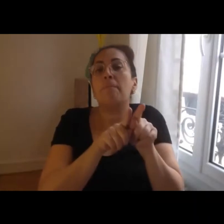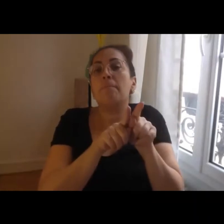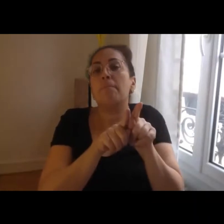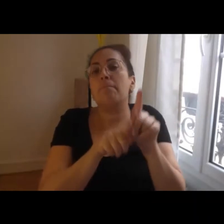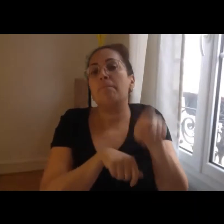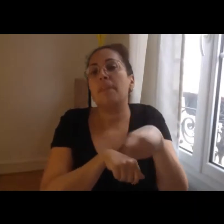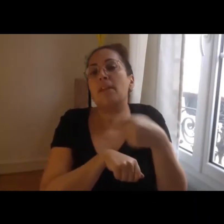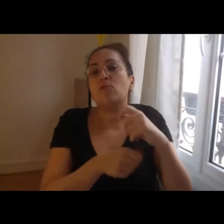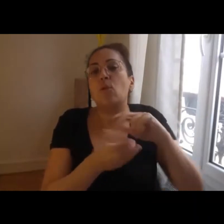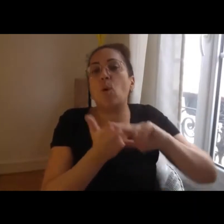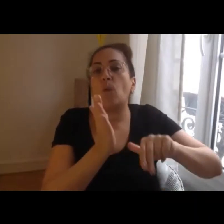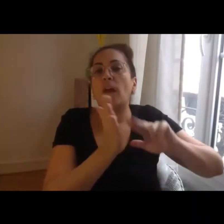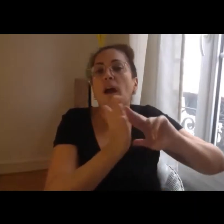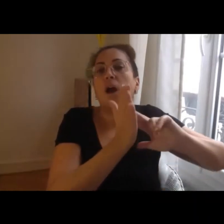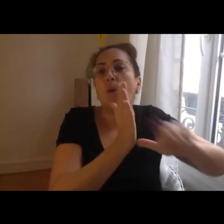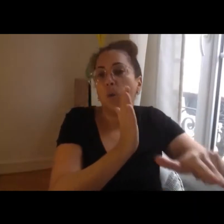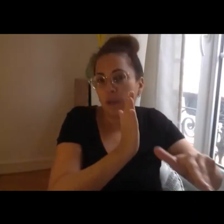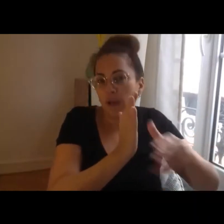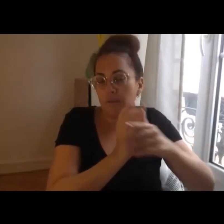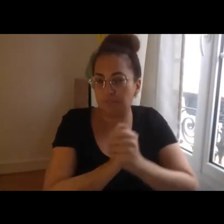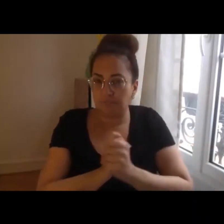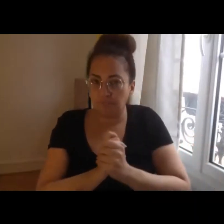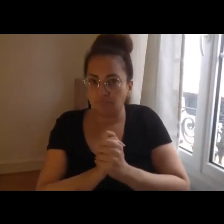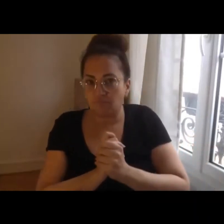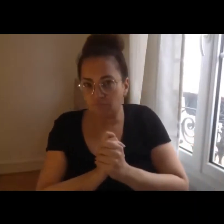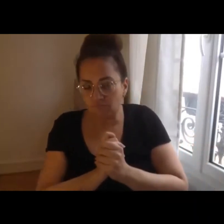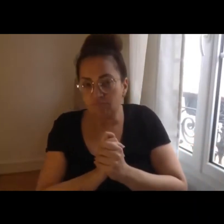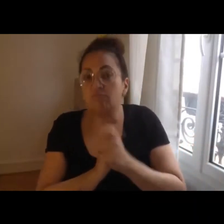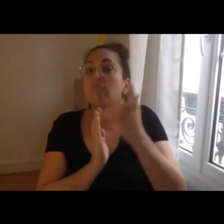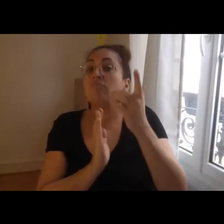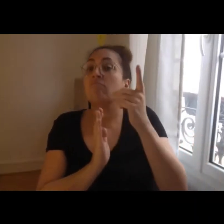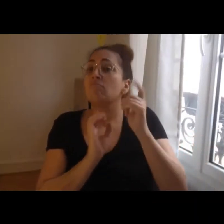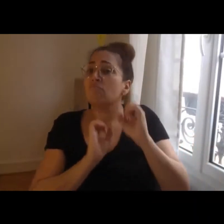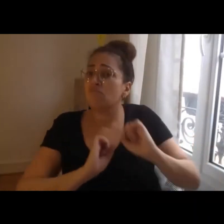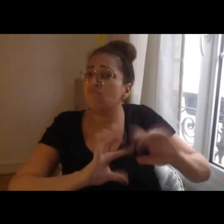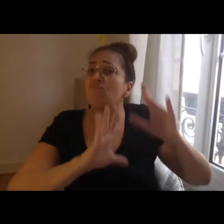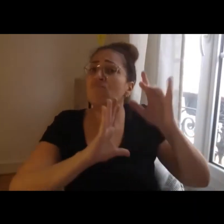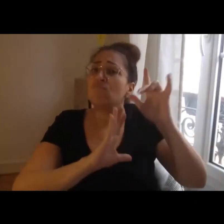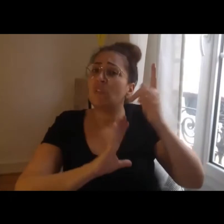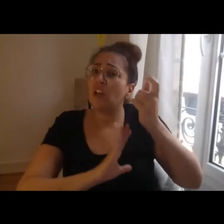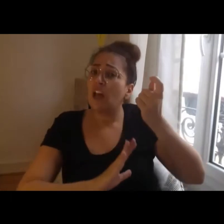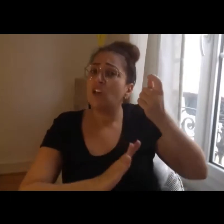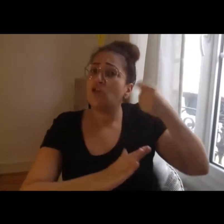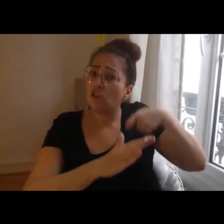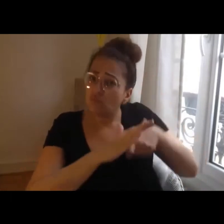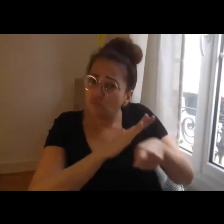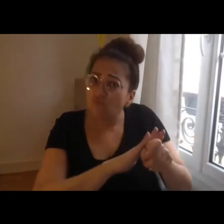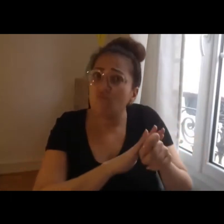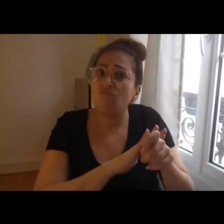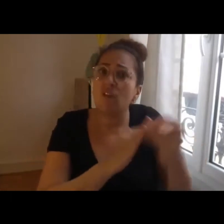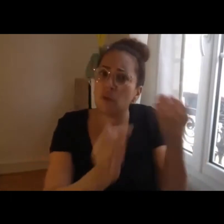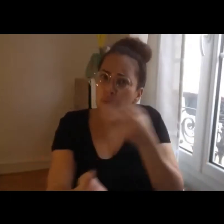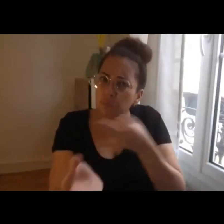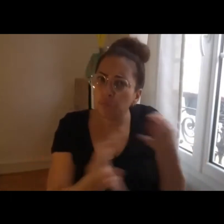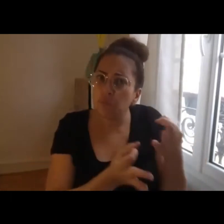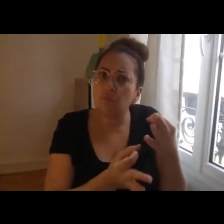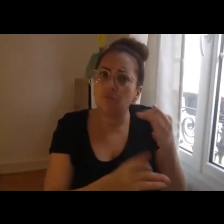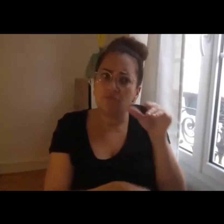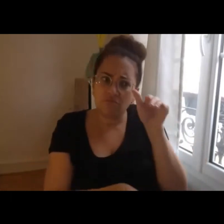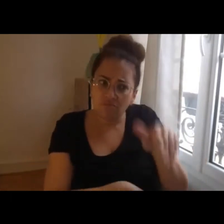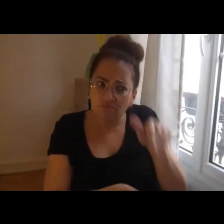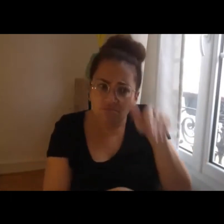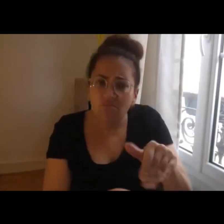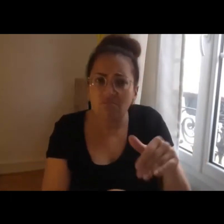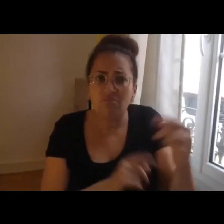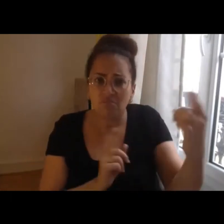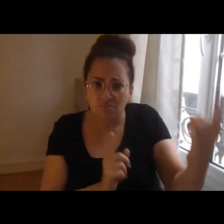un financement qui a apporté et puis derrière un suivi du projet avec des temps forts